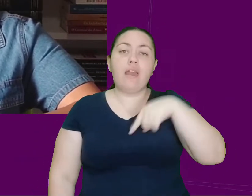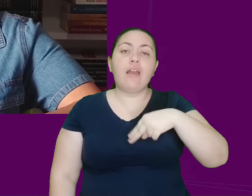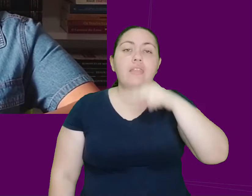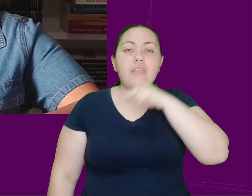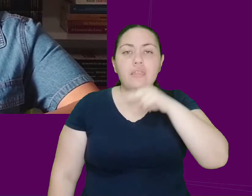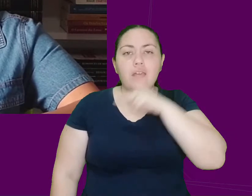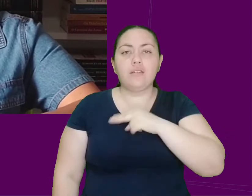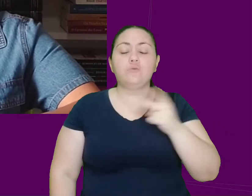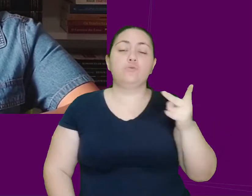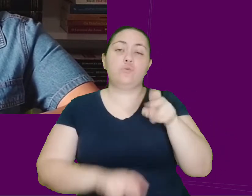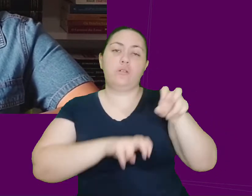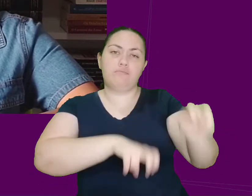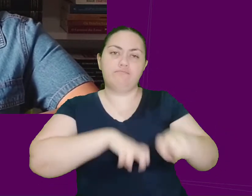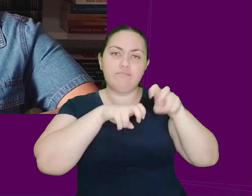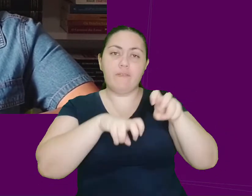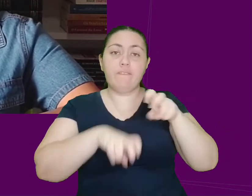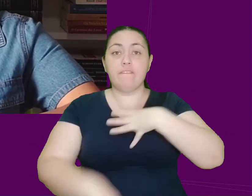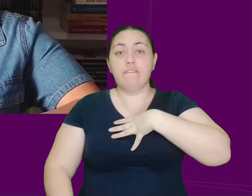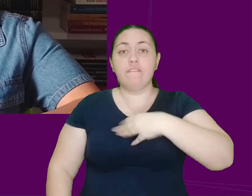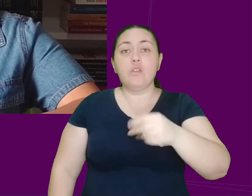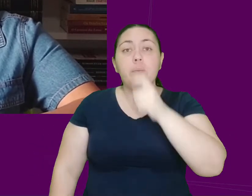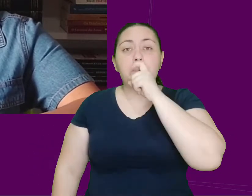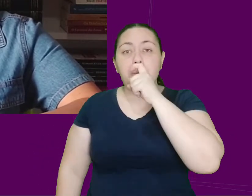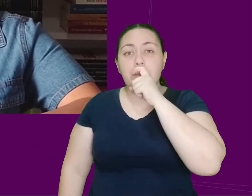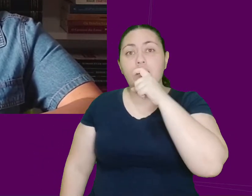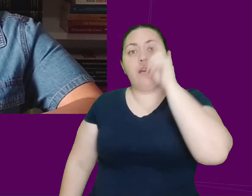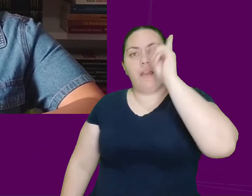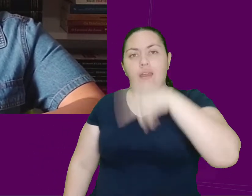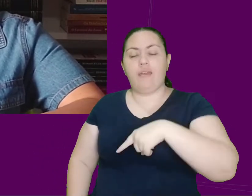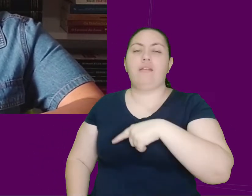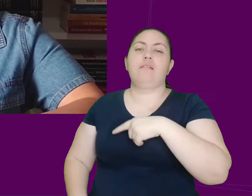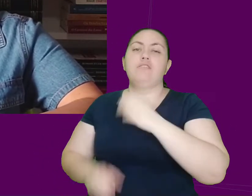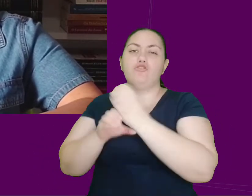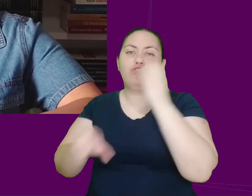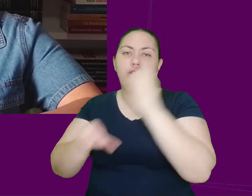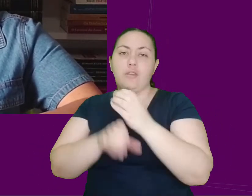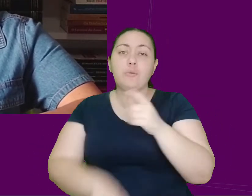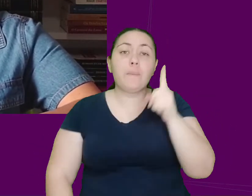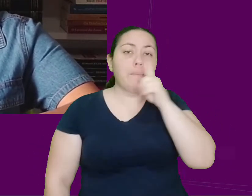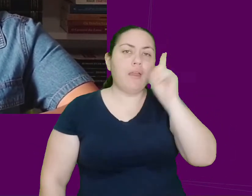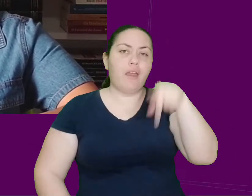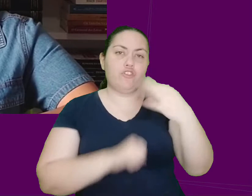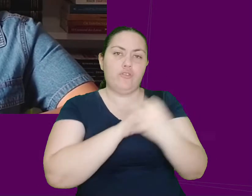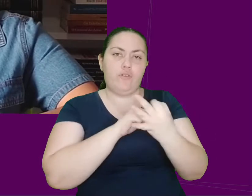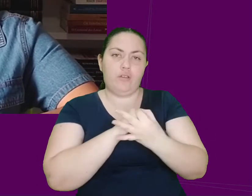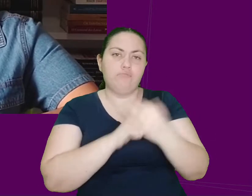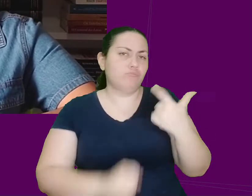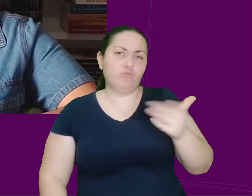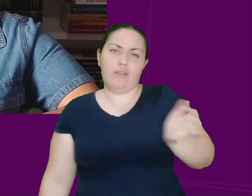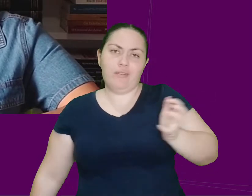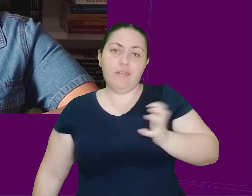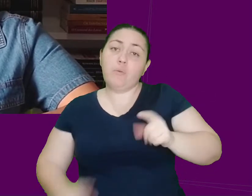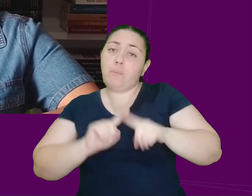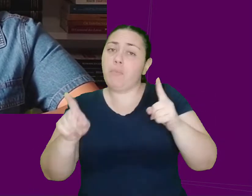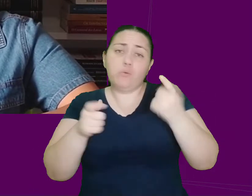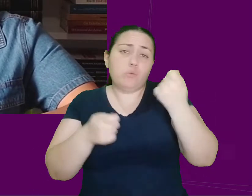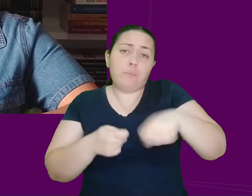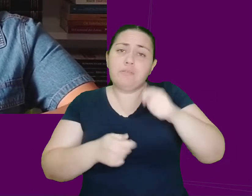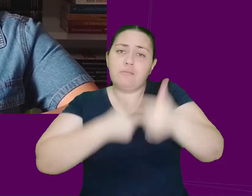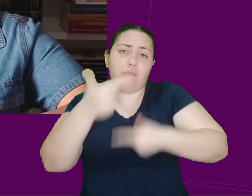engenheiro e de uma advogada. Não era rico, mas nunca precisou trabalhar. Tinha 20 anos na época do acidente,